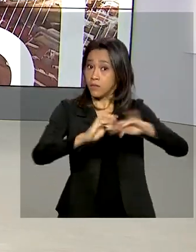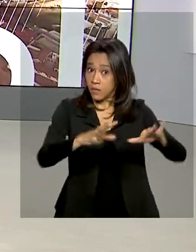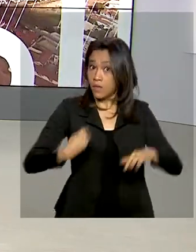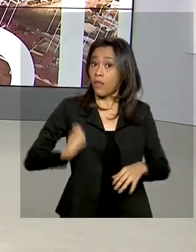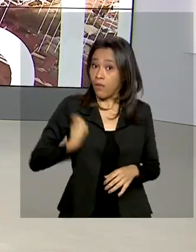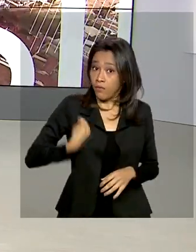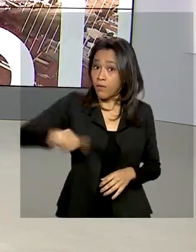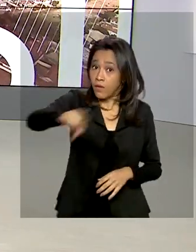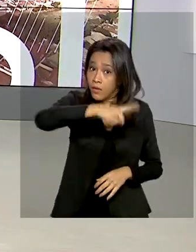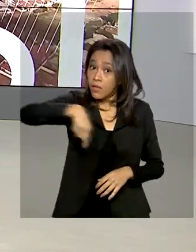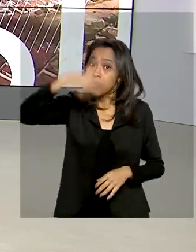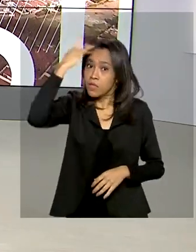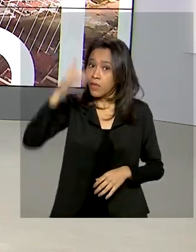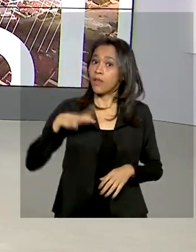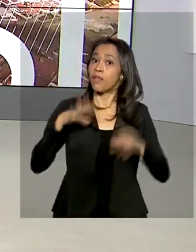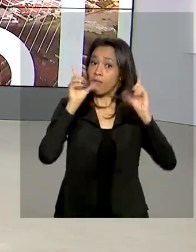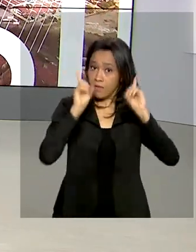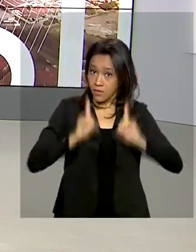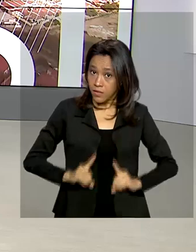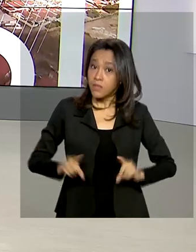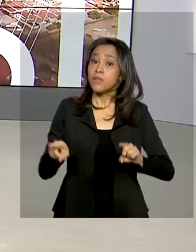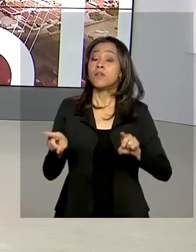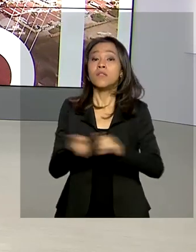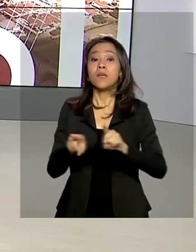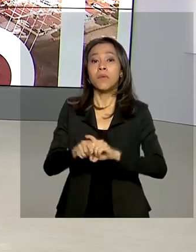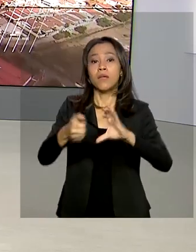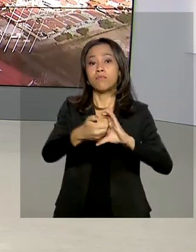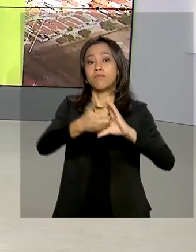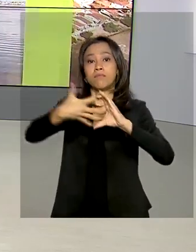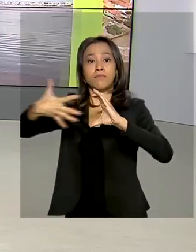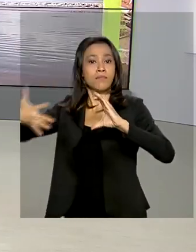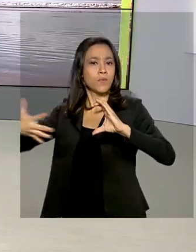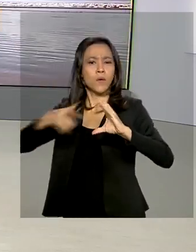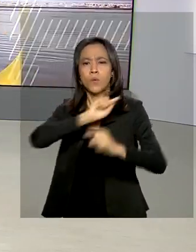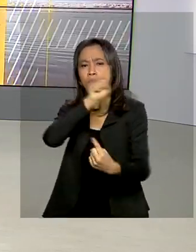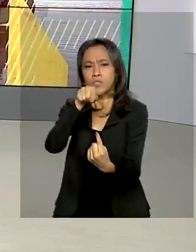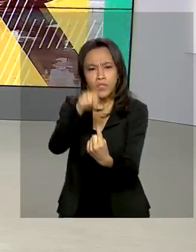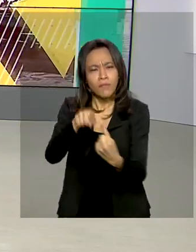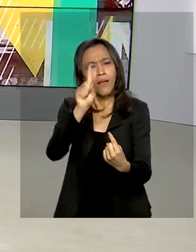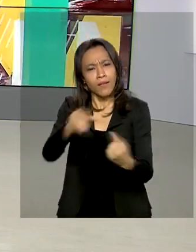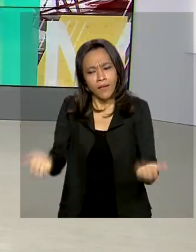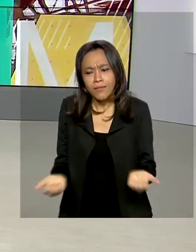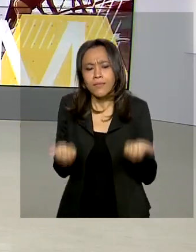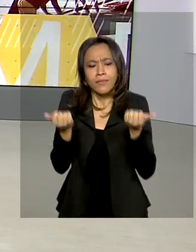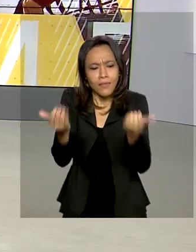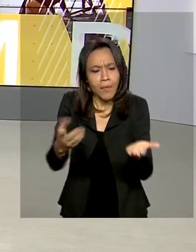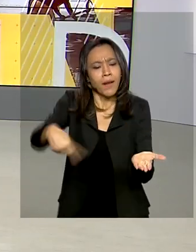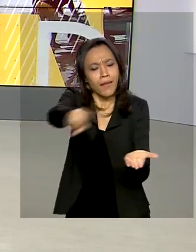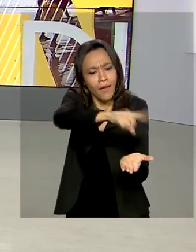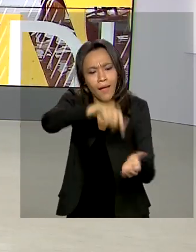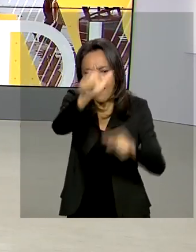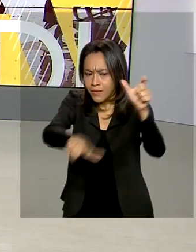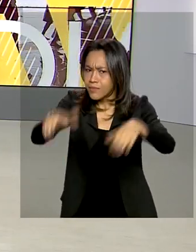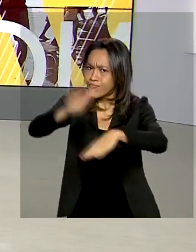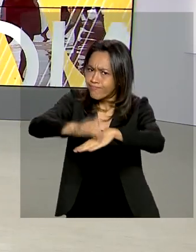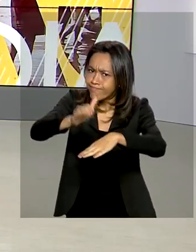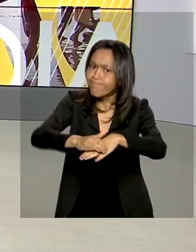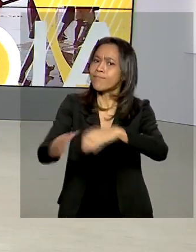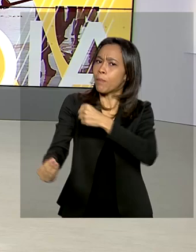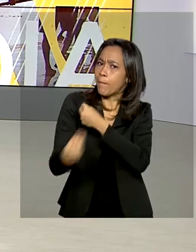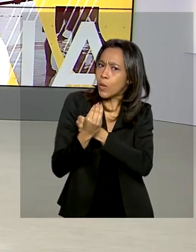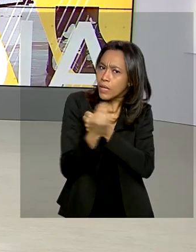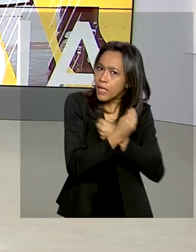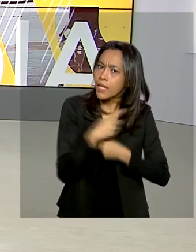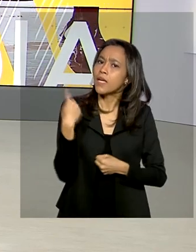pessoas com deficiência e doenças raras. A intenção é dar condições para que elas se protejam e tenham